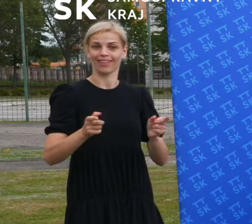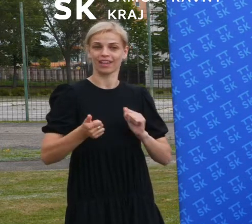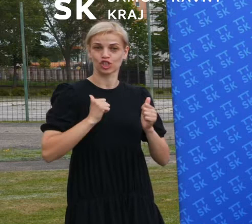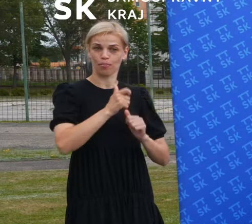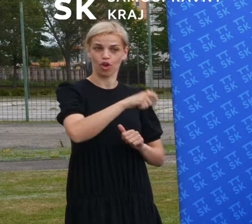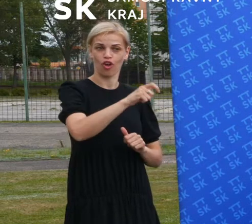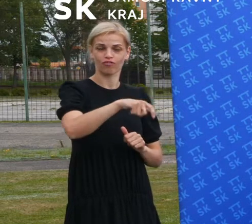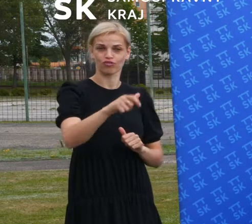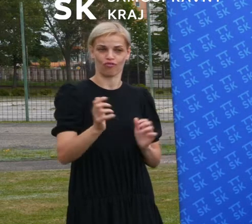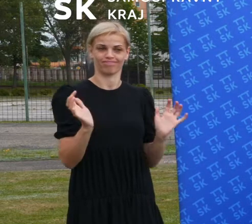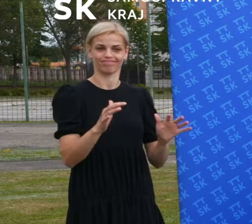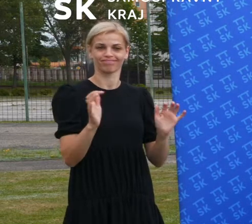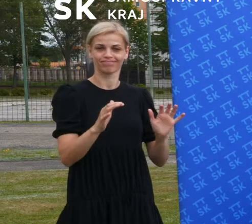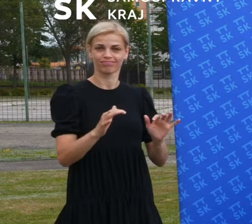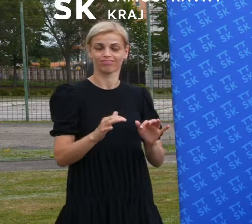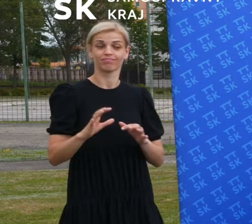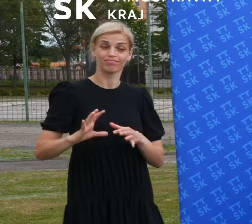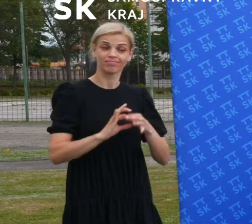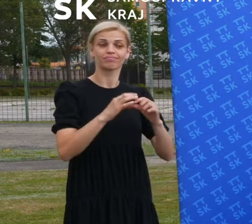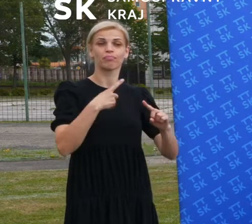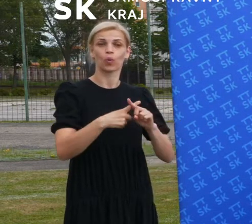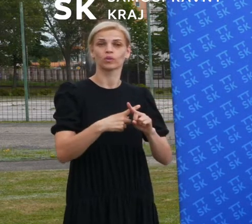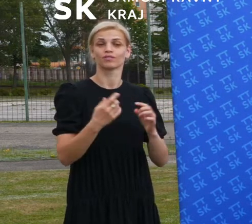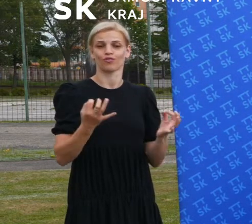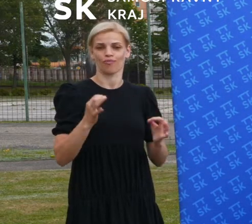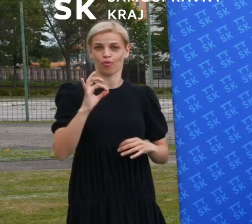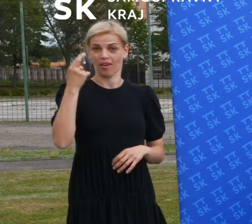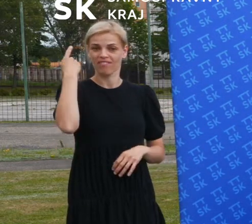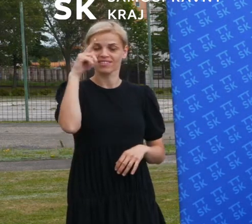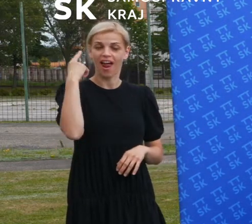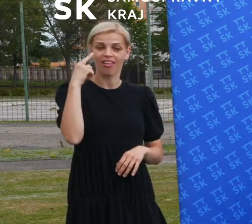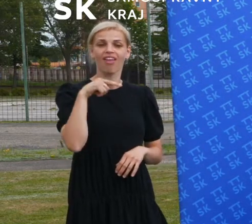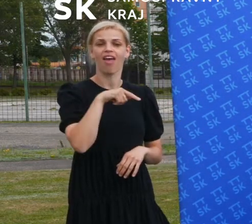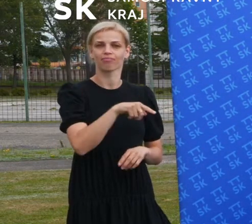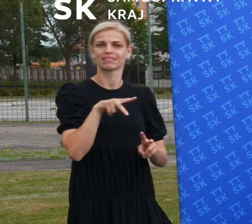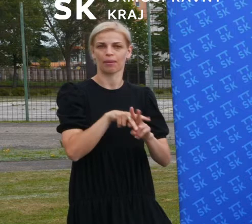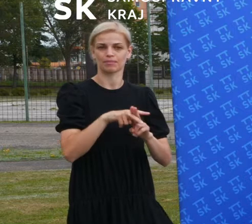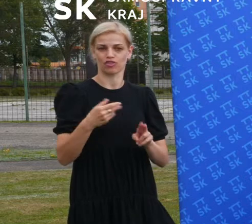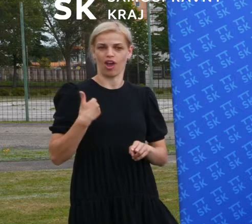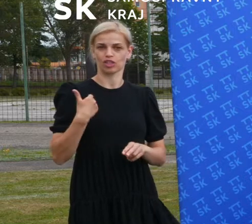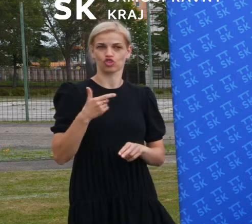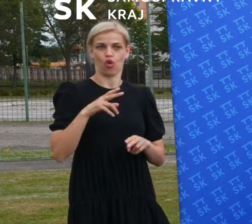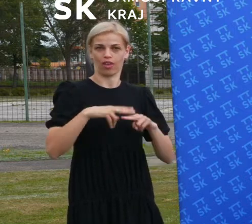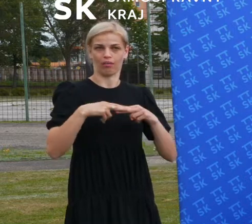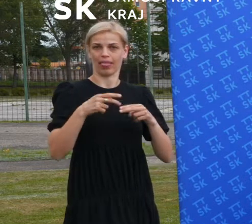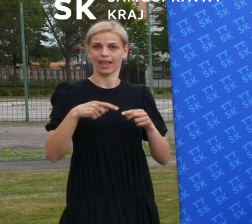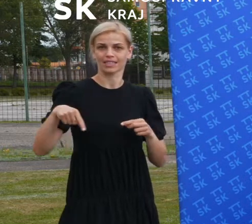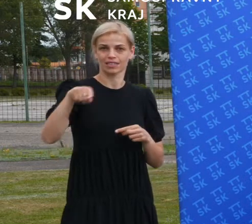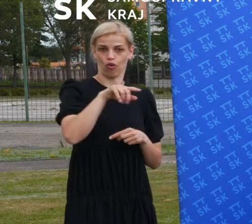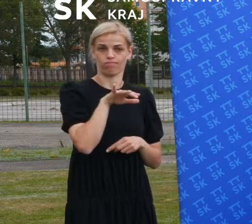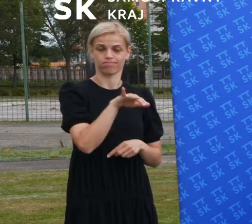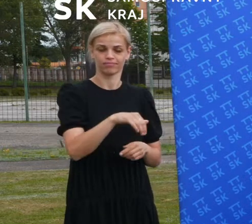s dobrým vzdelaním, ktorý veríme, že zabezpečia tieto školy, ktoré sú tu na okolí a